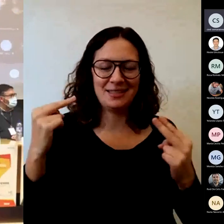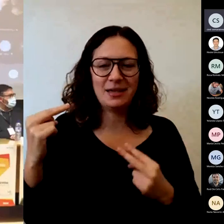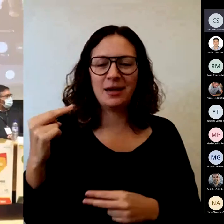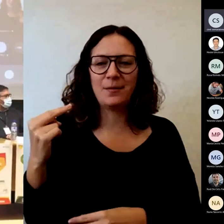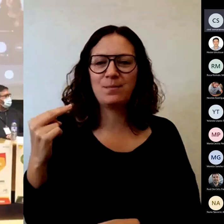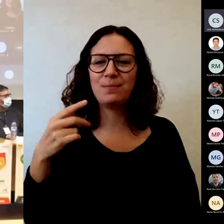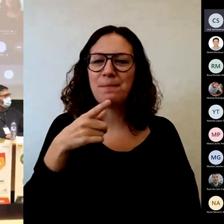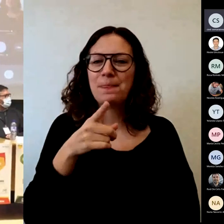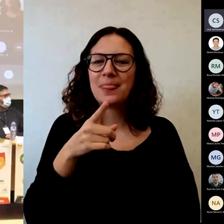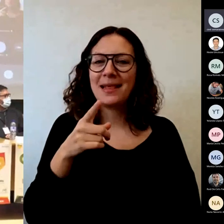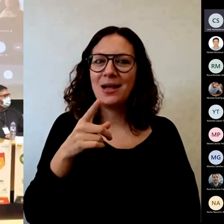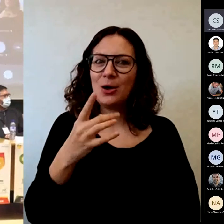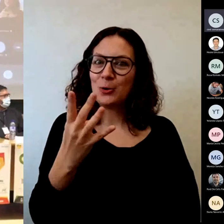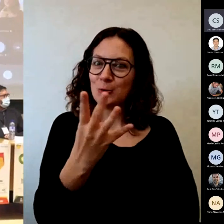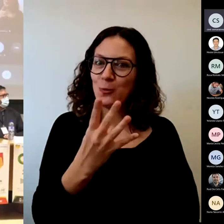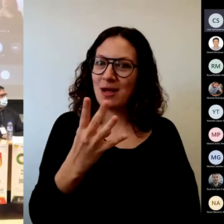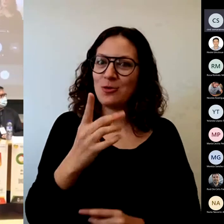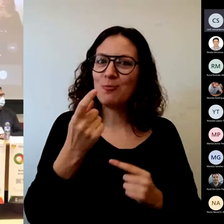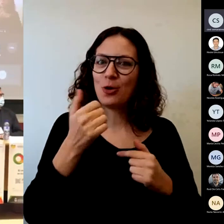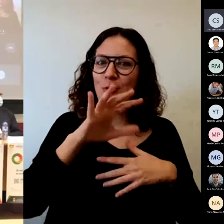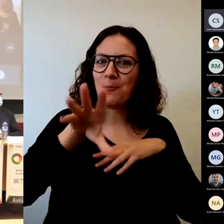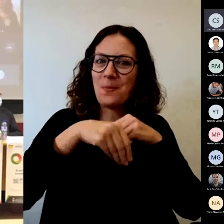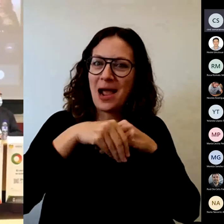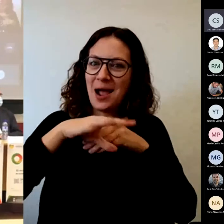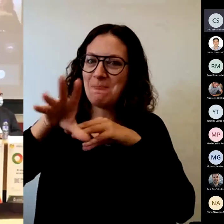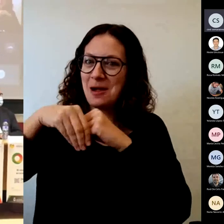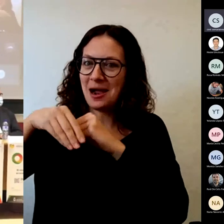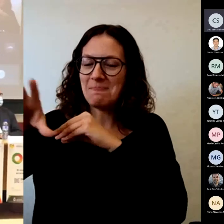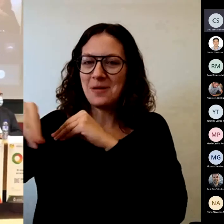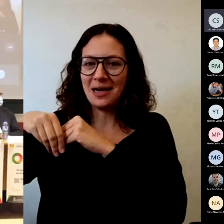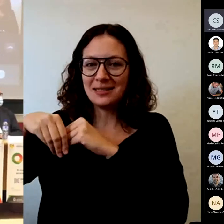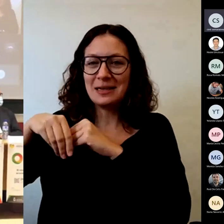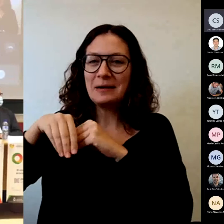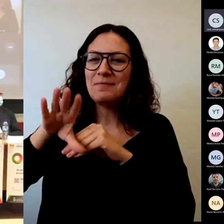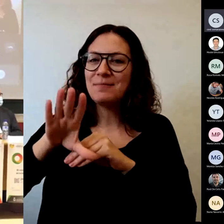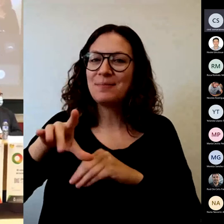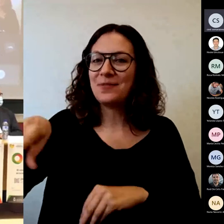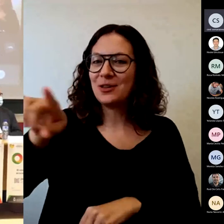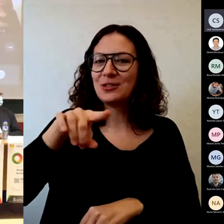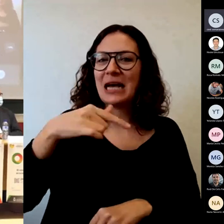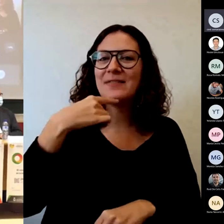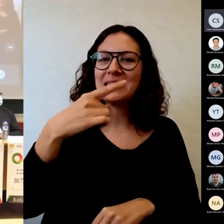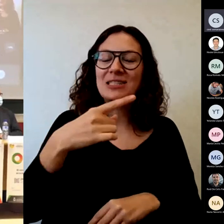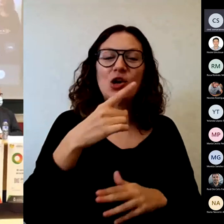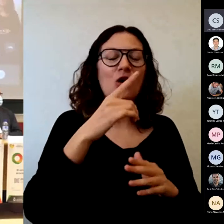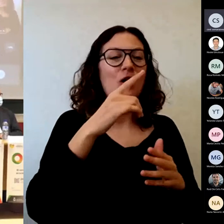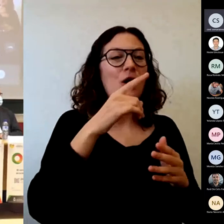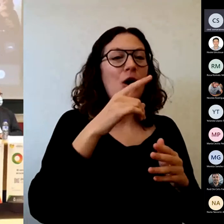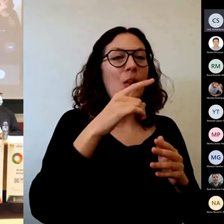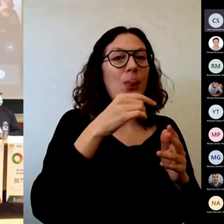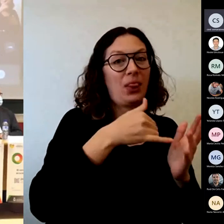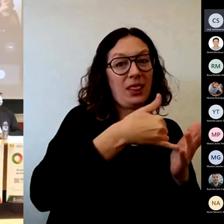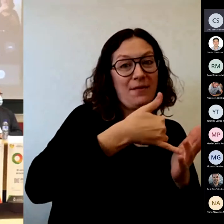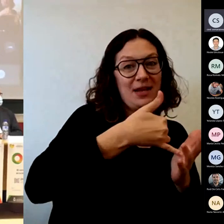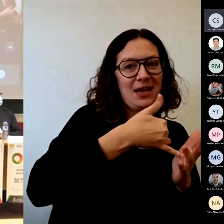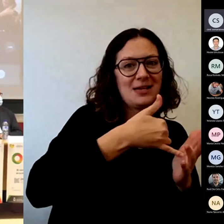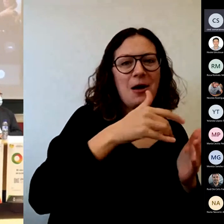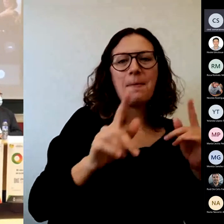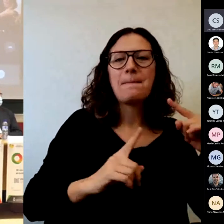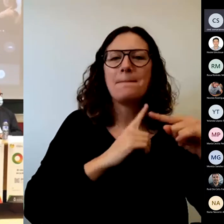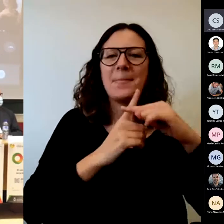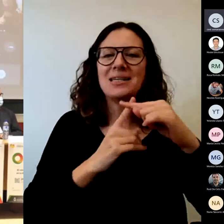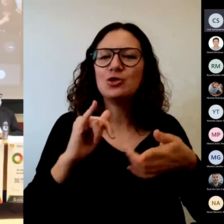complementando pedíamos puntos débiles y a la vez que los habéis nombrado habéis dado soluciones lo cual agradezco enormemente